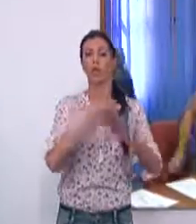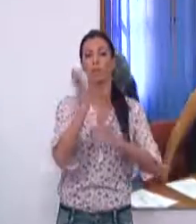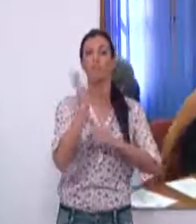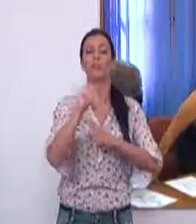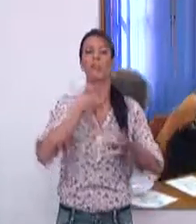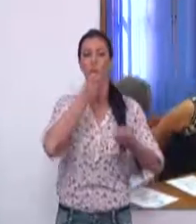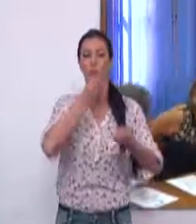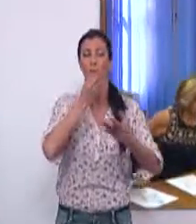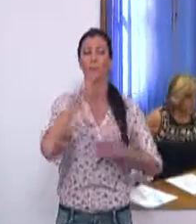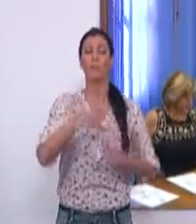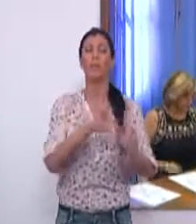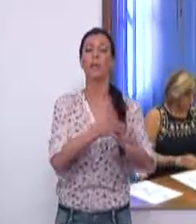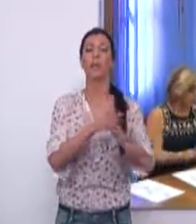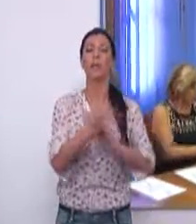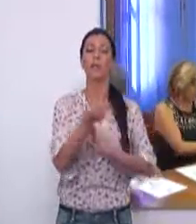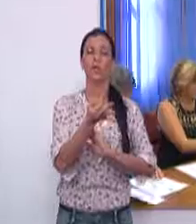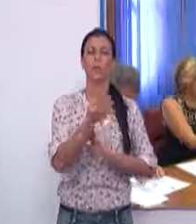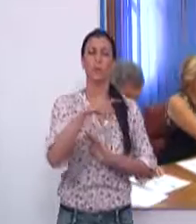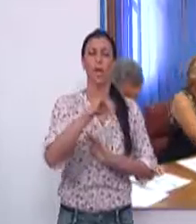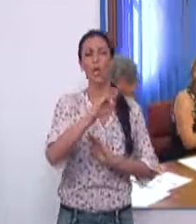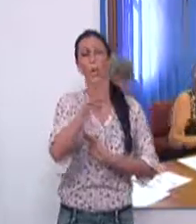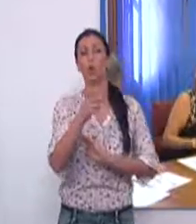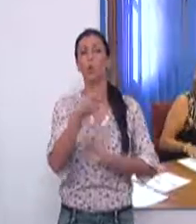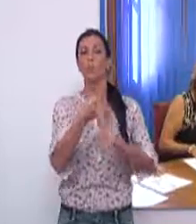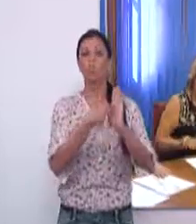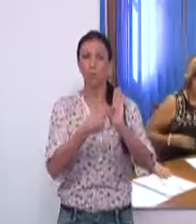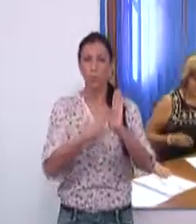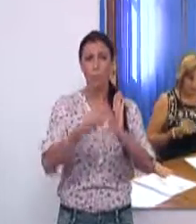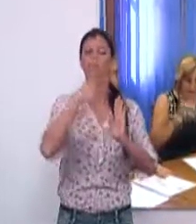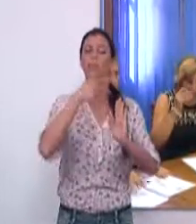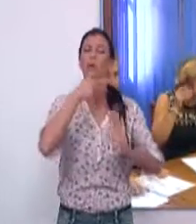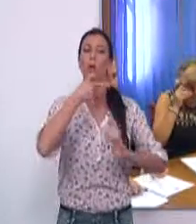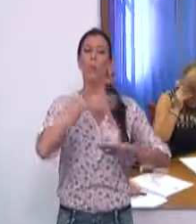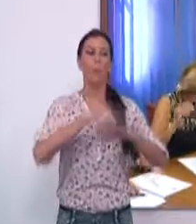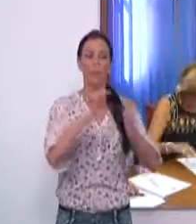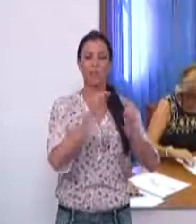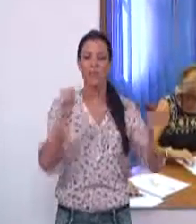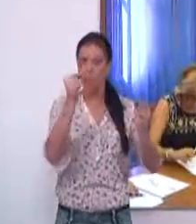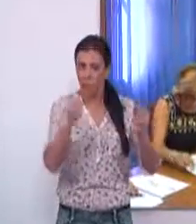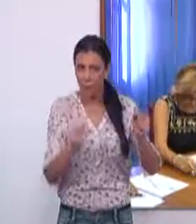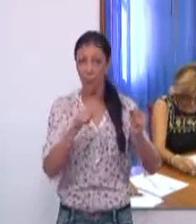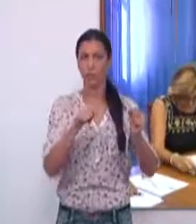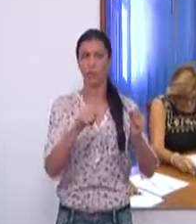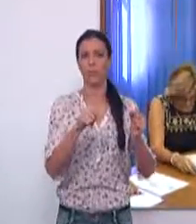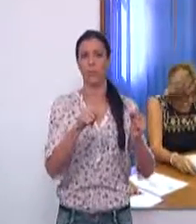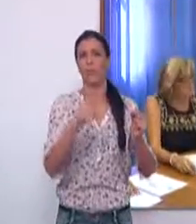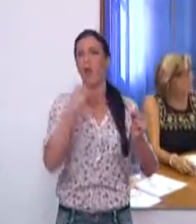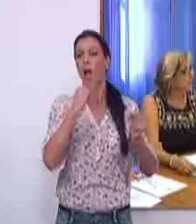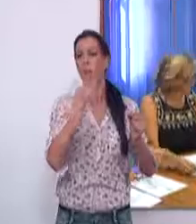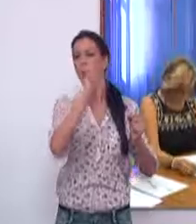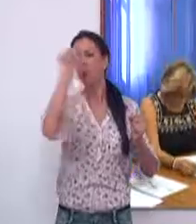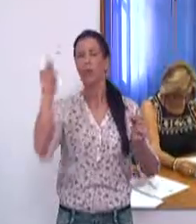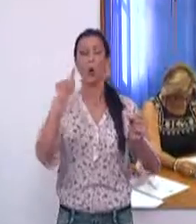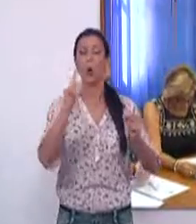Carchuna-Calahonda. También explicó que son más puntos los que de alguna manera cumplen la distancia mínima que los que no la